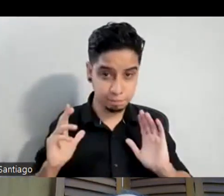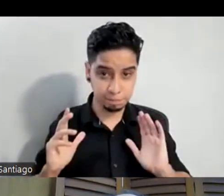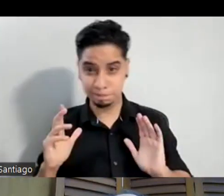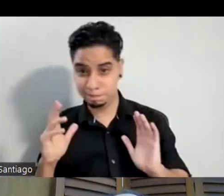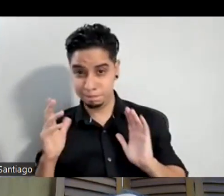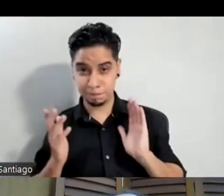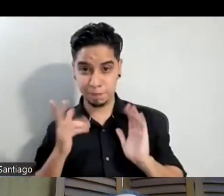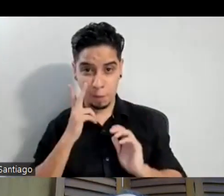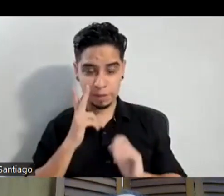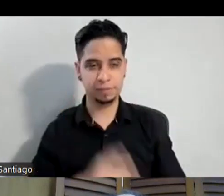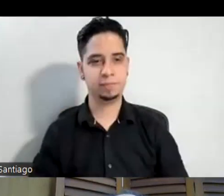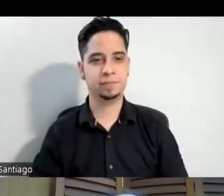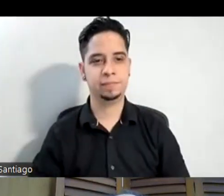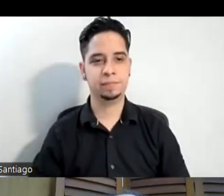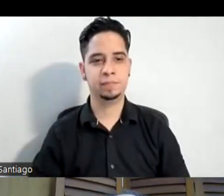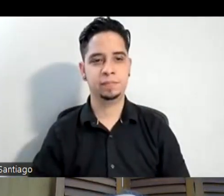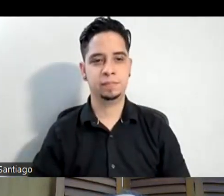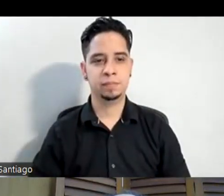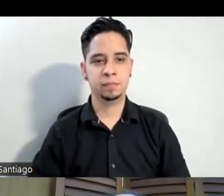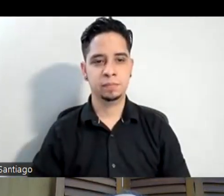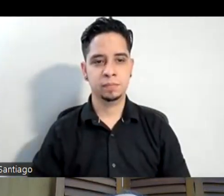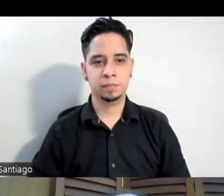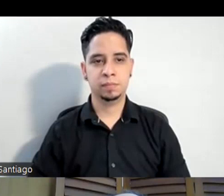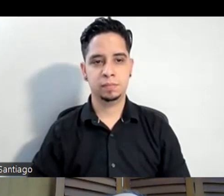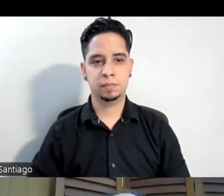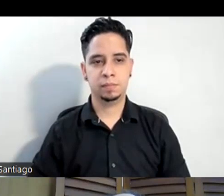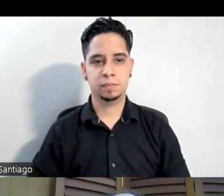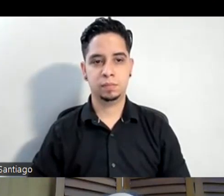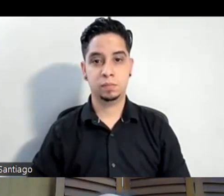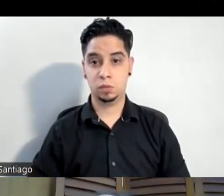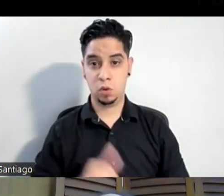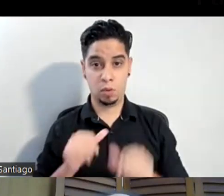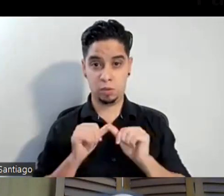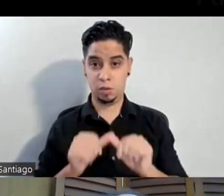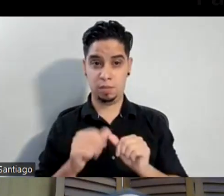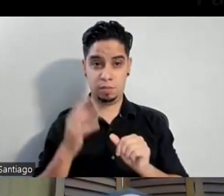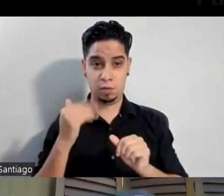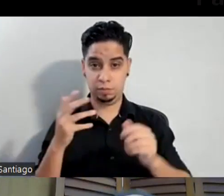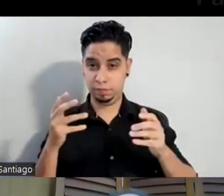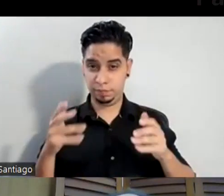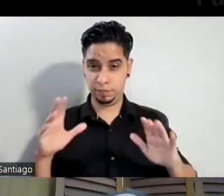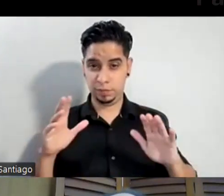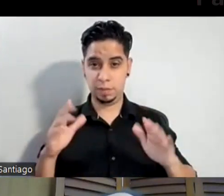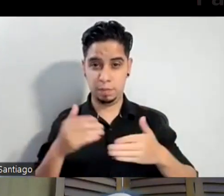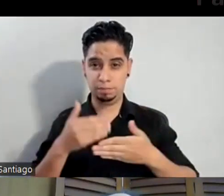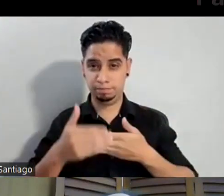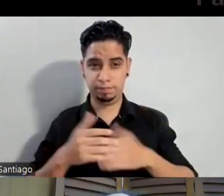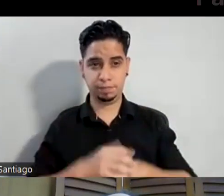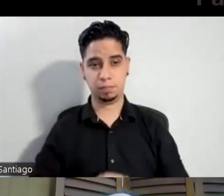Pero aquí voy. Con la encuesta de esta semana ya no la voy dejar más porque, bueno, vamos. Tú sabes, vamos para la próxima. Pero en esta semana, ¿en